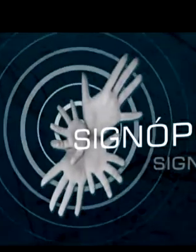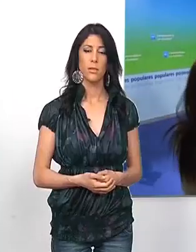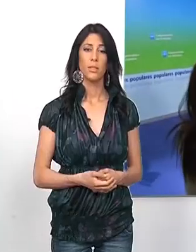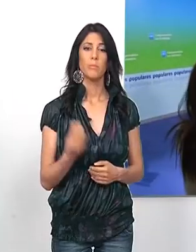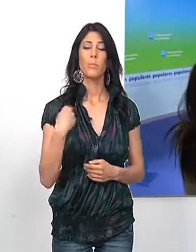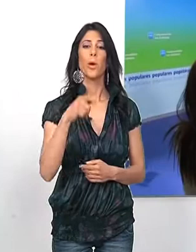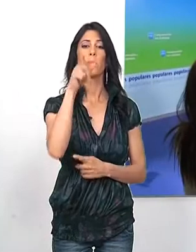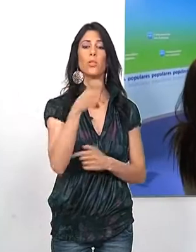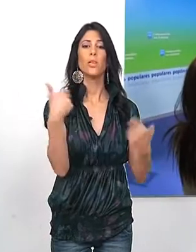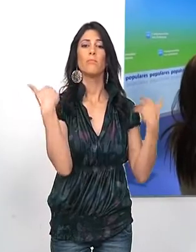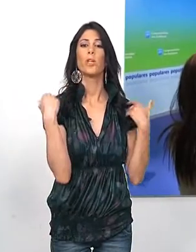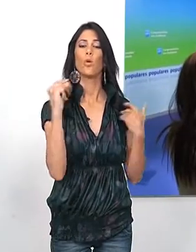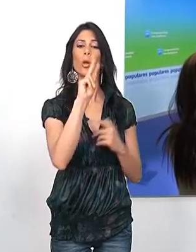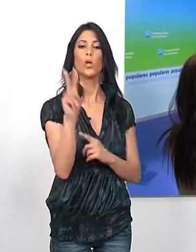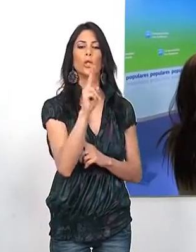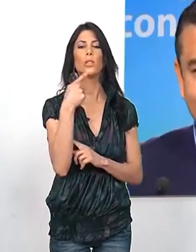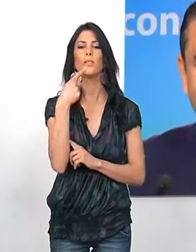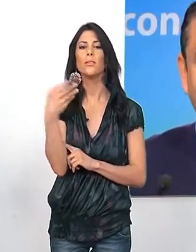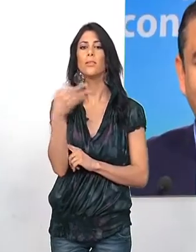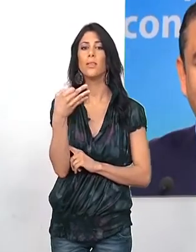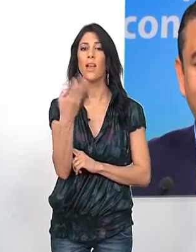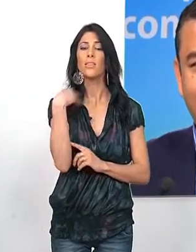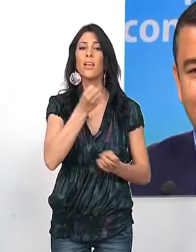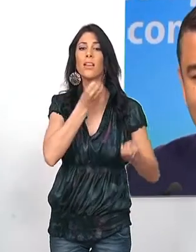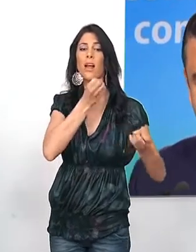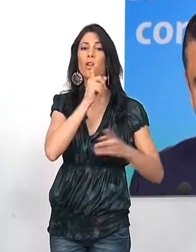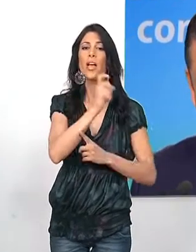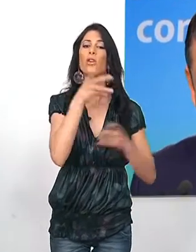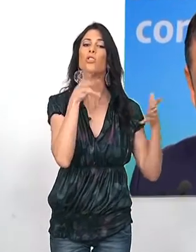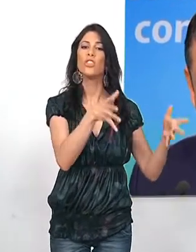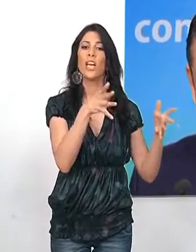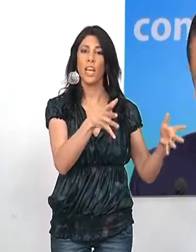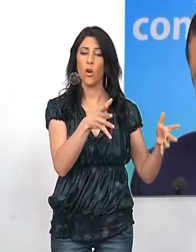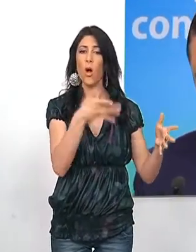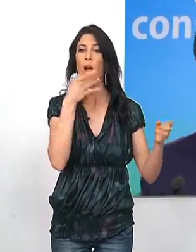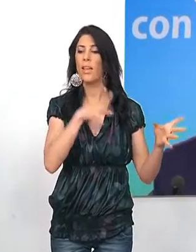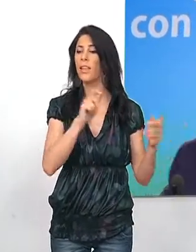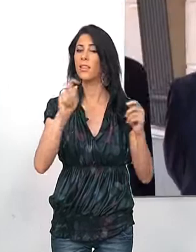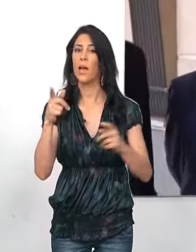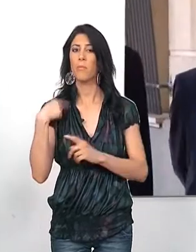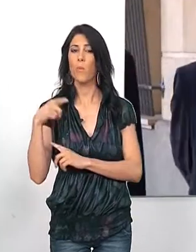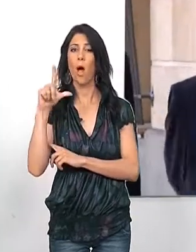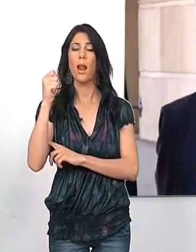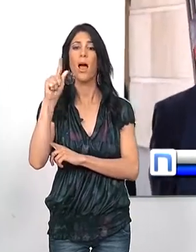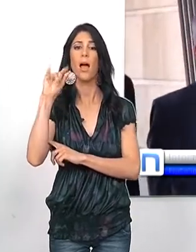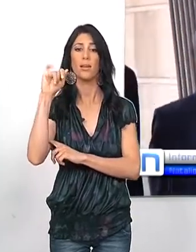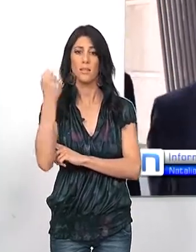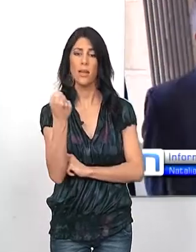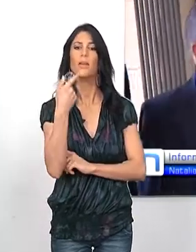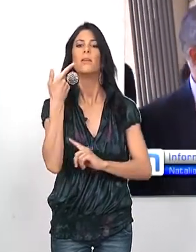El número dos de los populares considera que las declaraciones del exconsejero de empleo ante la juez Mercedes Salaya suponen un antes y un después en el caso,